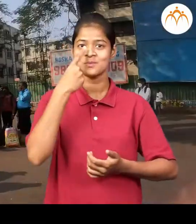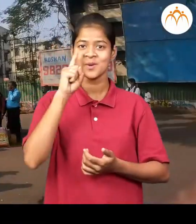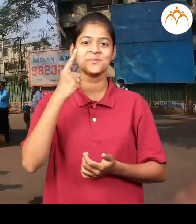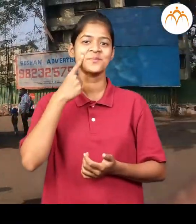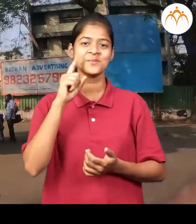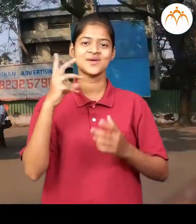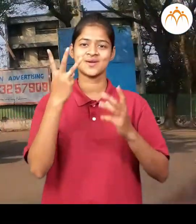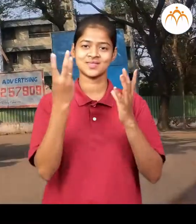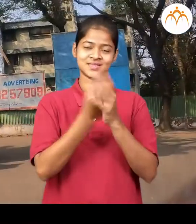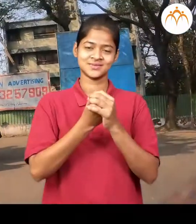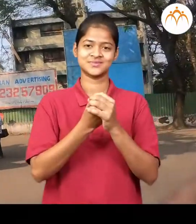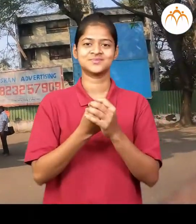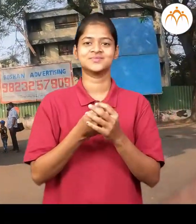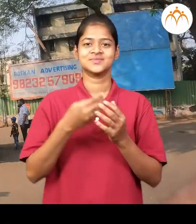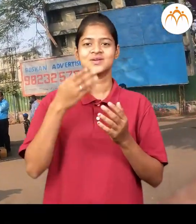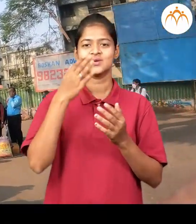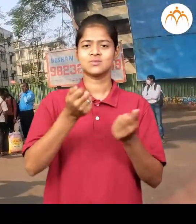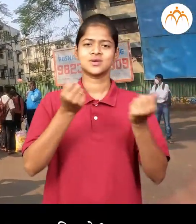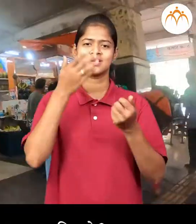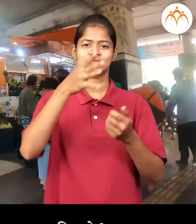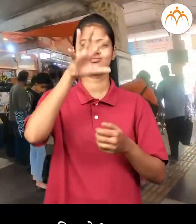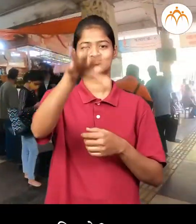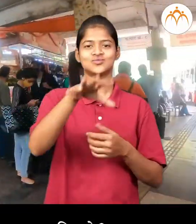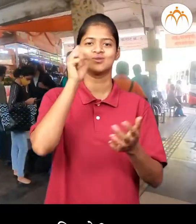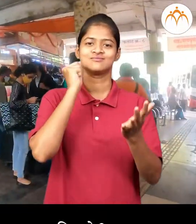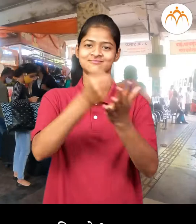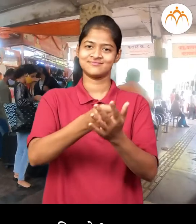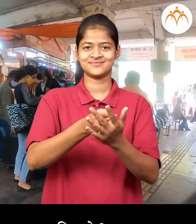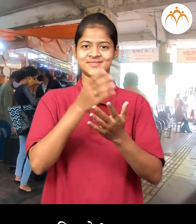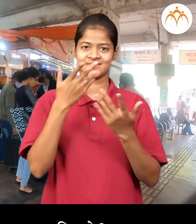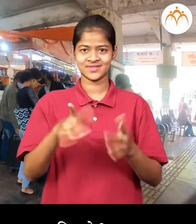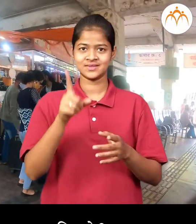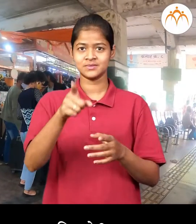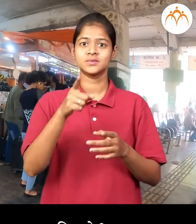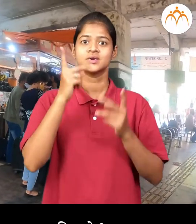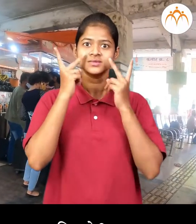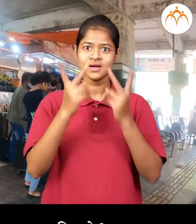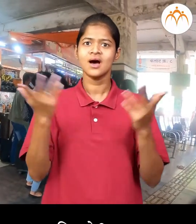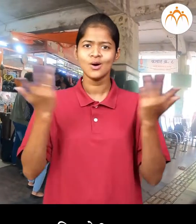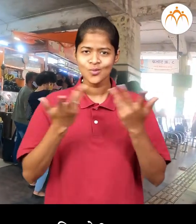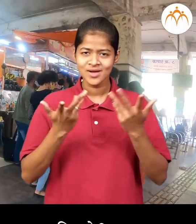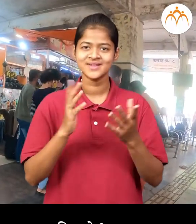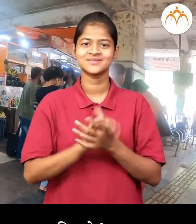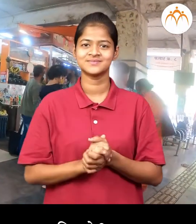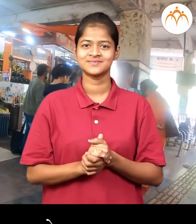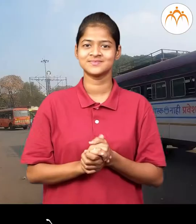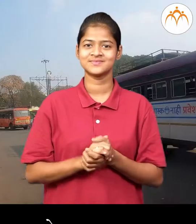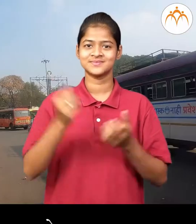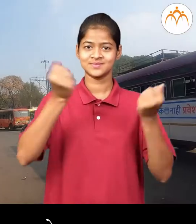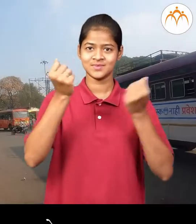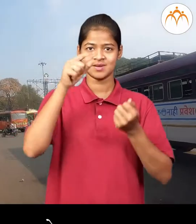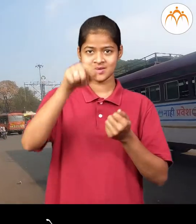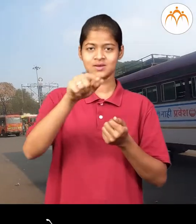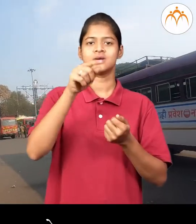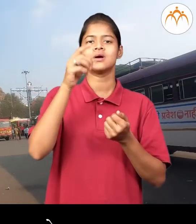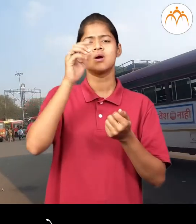बरोबर बस स्थानकावर आला बस स्थानकावर सुमेध नी काय काय बगितला बस